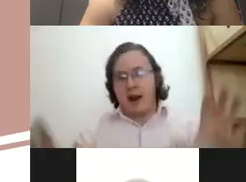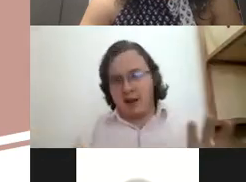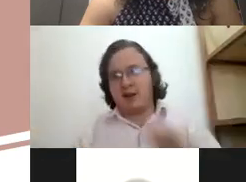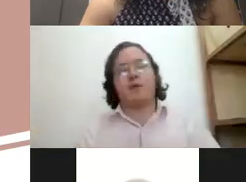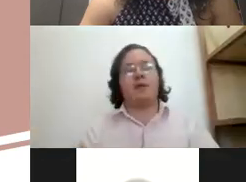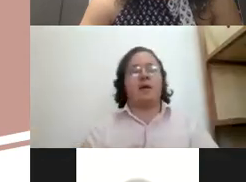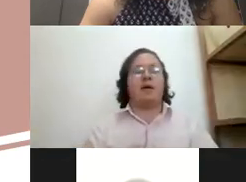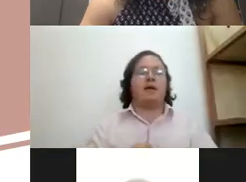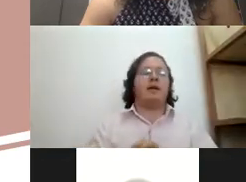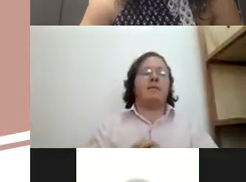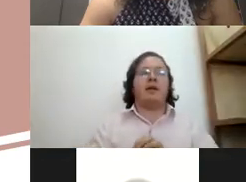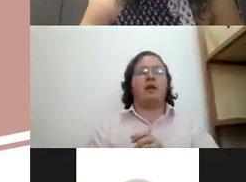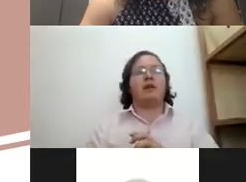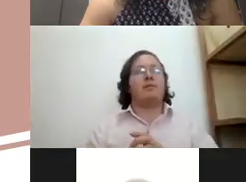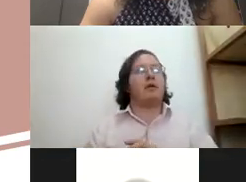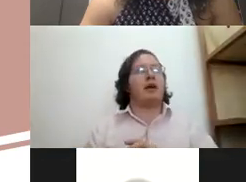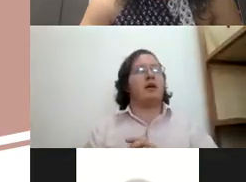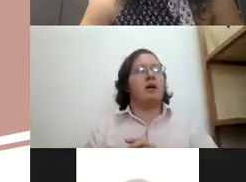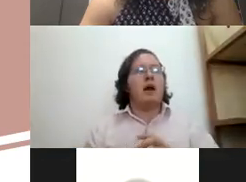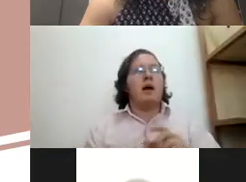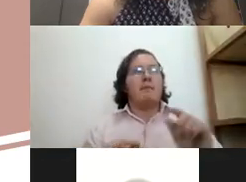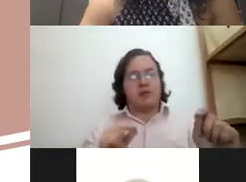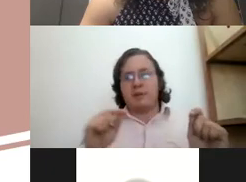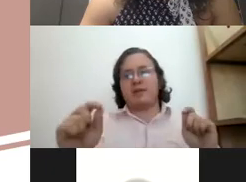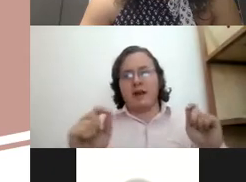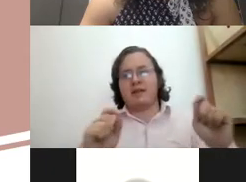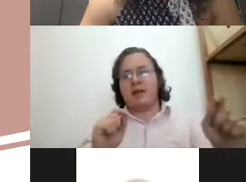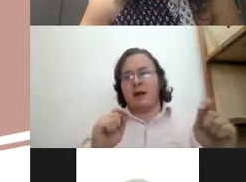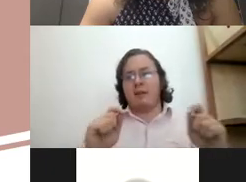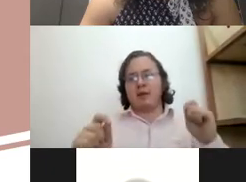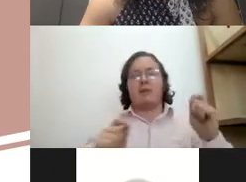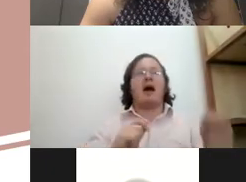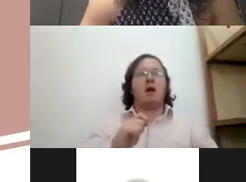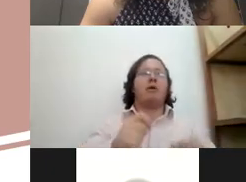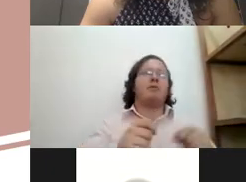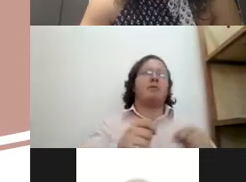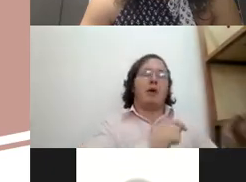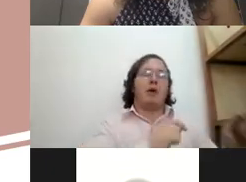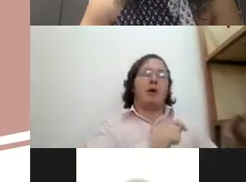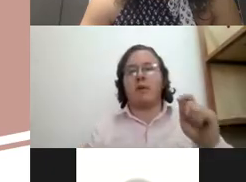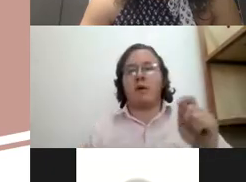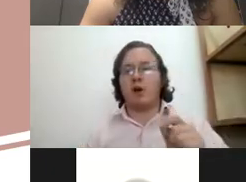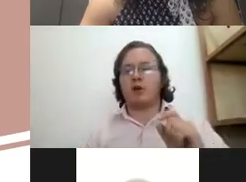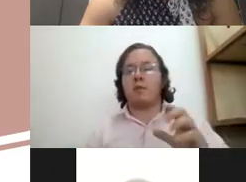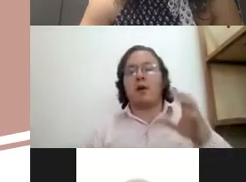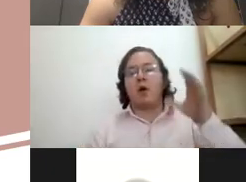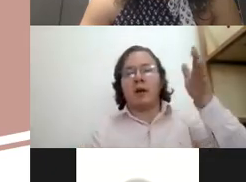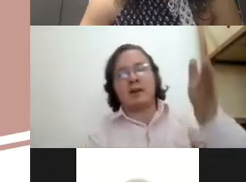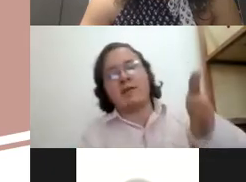en nada de entendiendo el tipo de proyecto pero siempre está ese de vamos a cambiarlo vamos a mejorar esto vamos mejorar el otro pero el objetivo